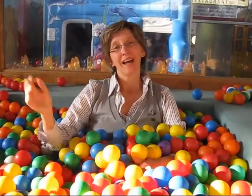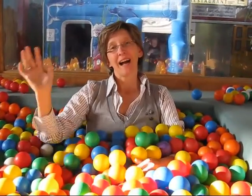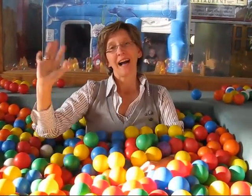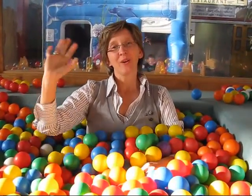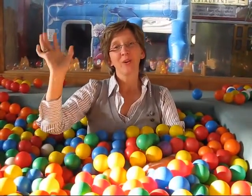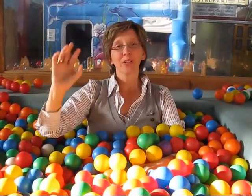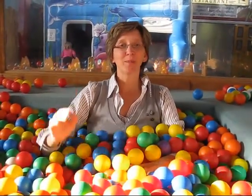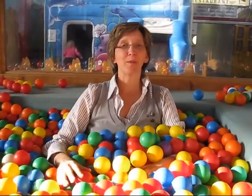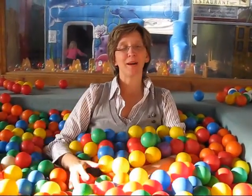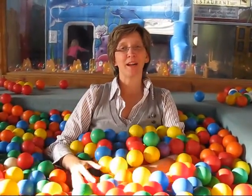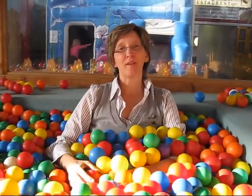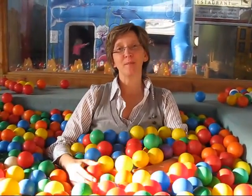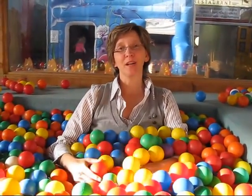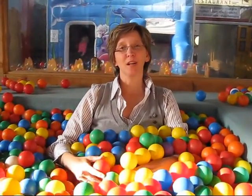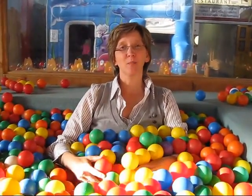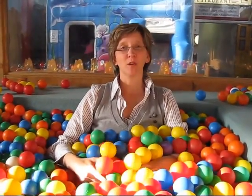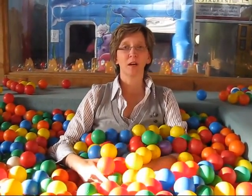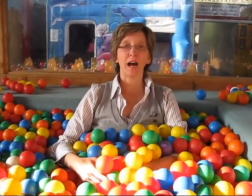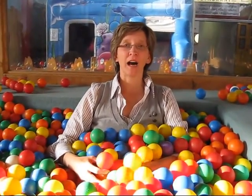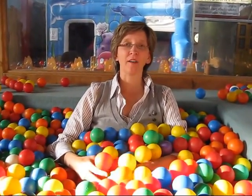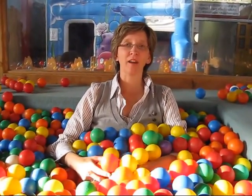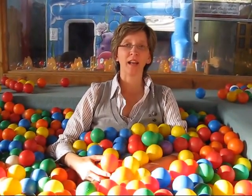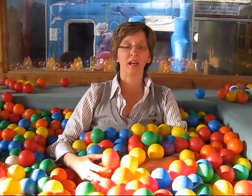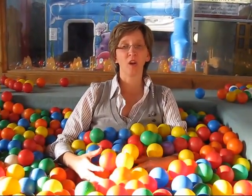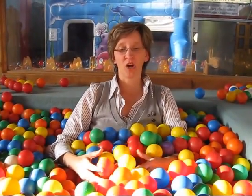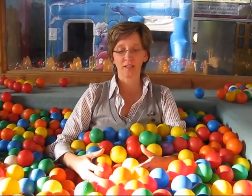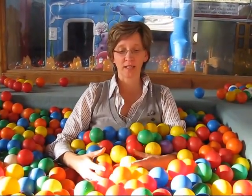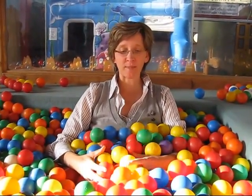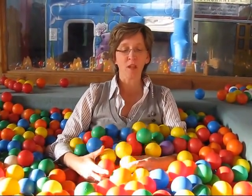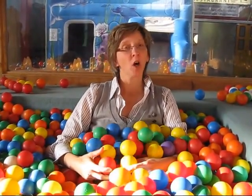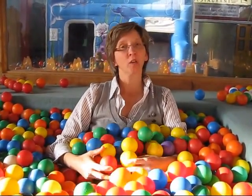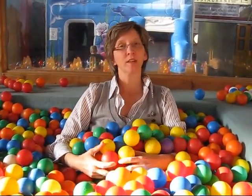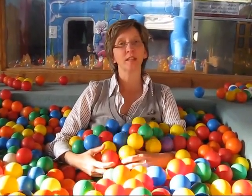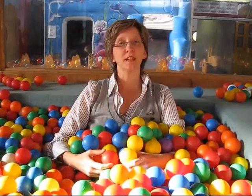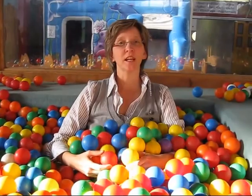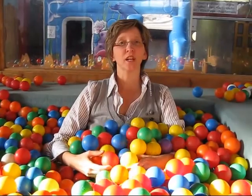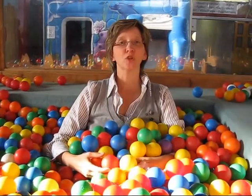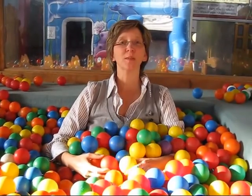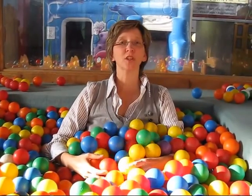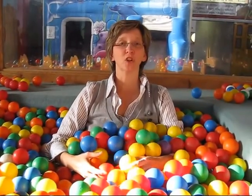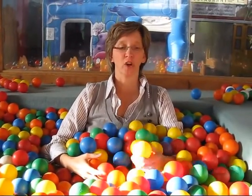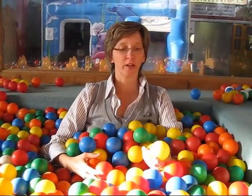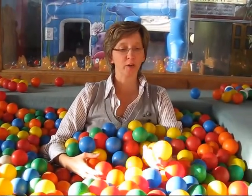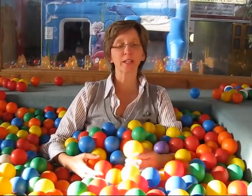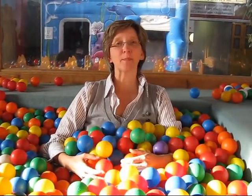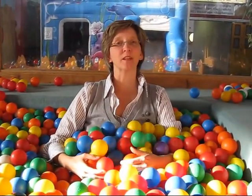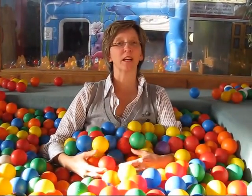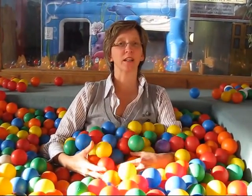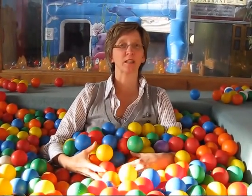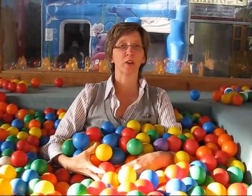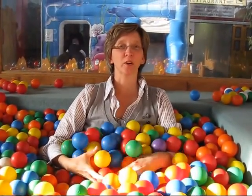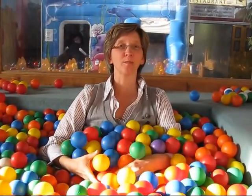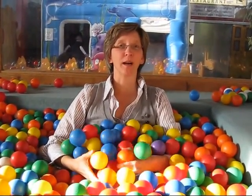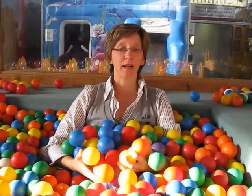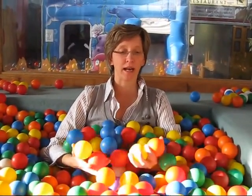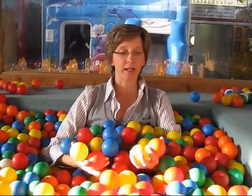Hallo, ich bin mit meiner Familie in Burtenkabel an der Nordsee und wir sind hier in der Spielscheune und ich habe gedacht, ich zeige euch mal einige